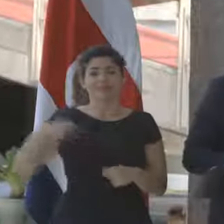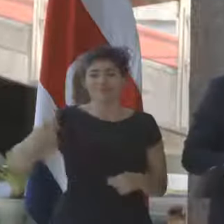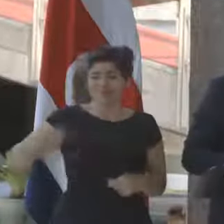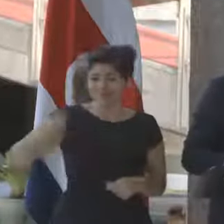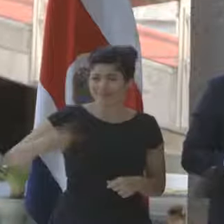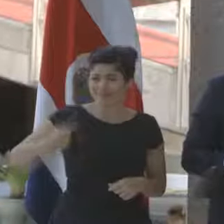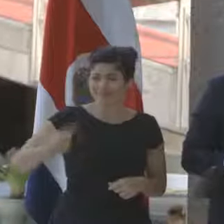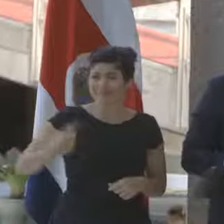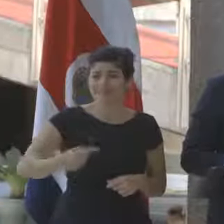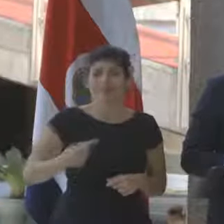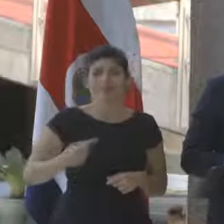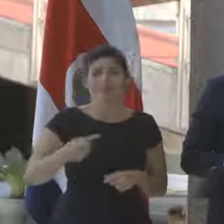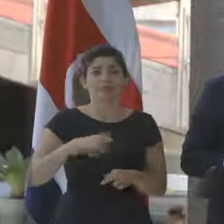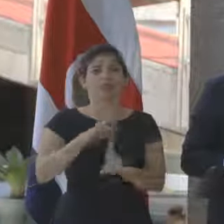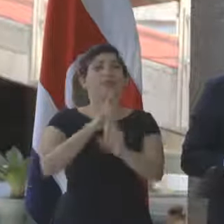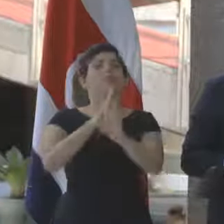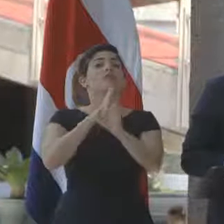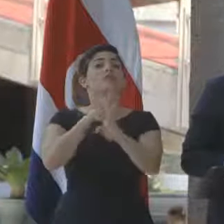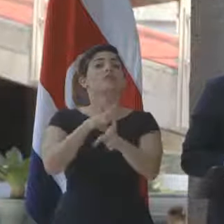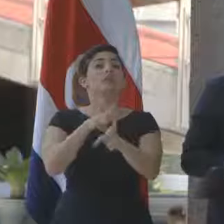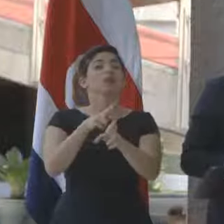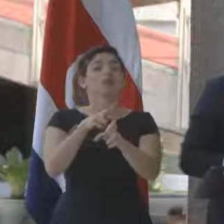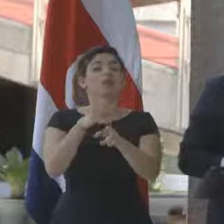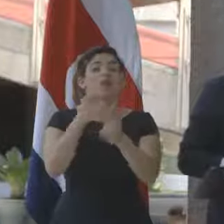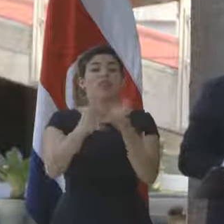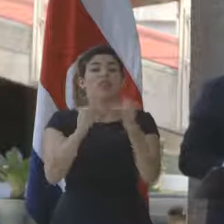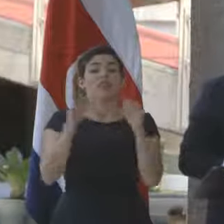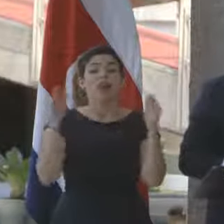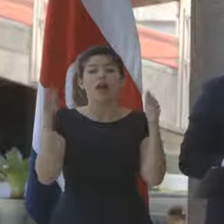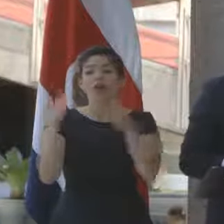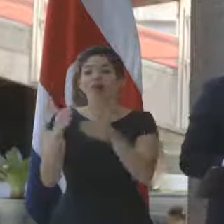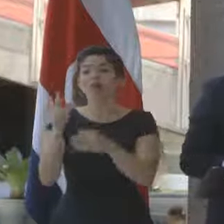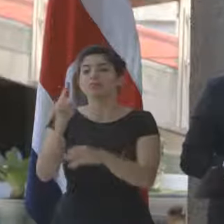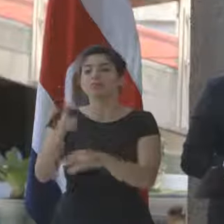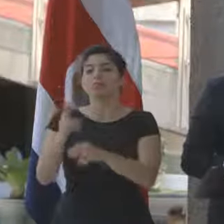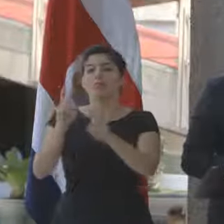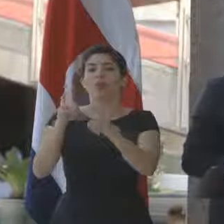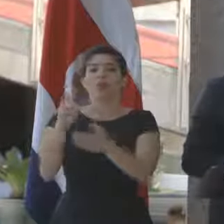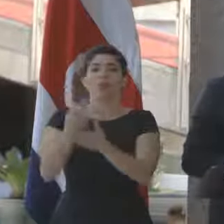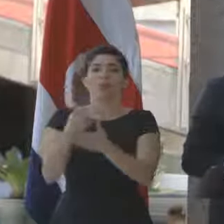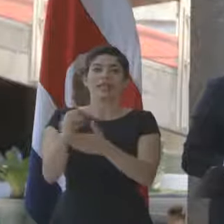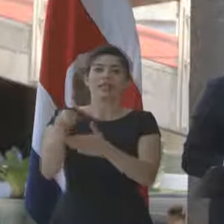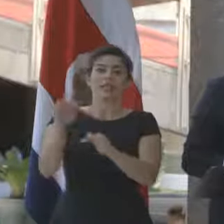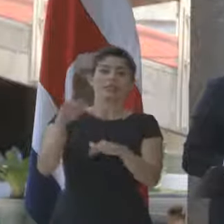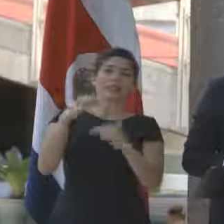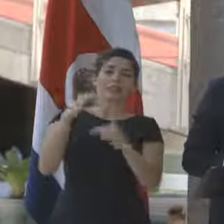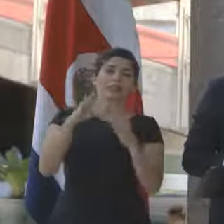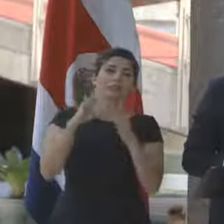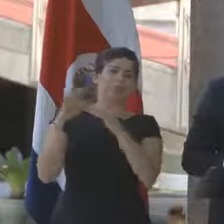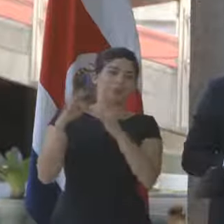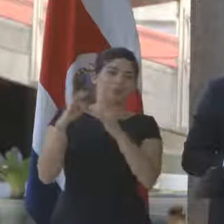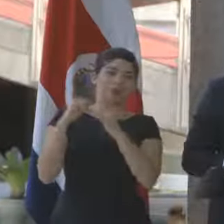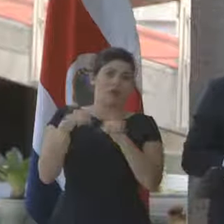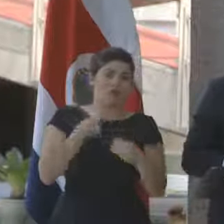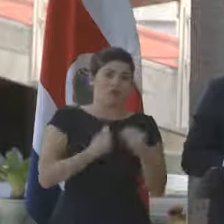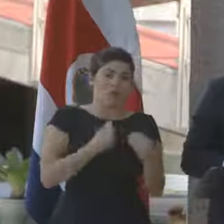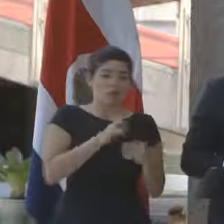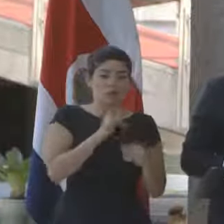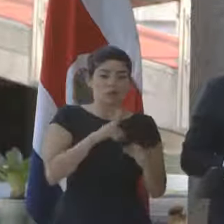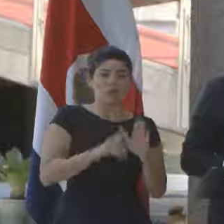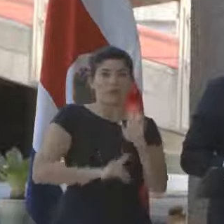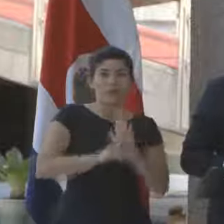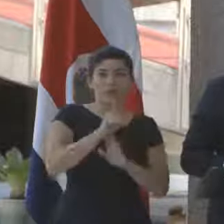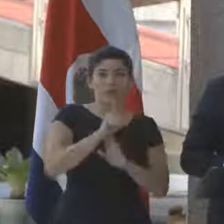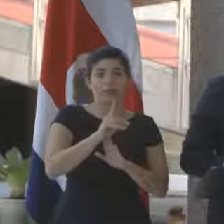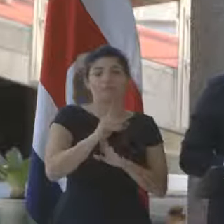otra vez, la respuesta termina en el tema fiscal como la principal limitante para el desarrollo de Costa Rica.